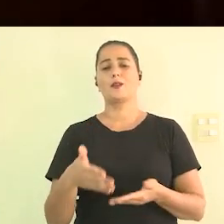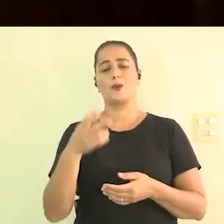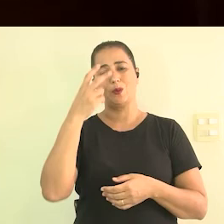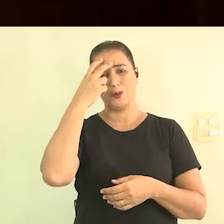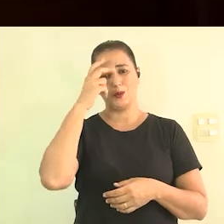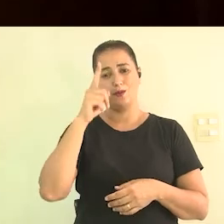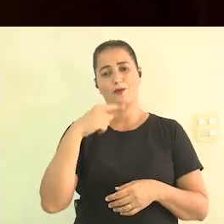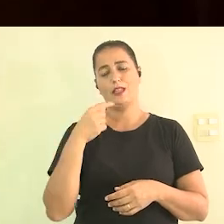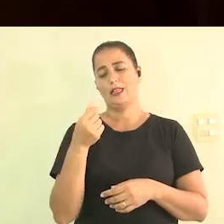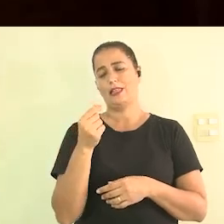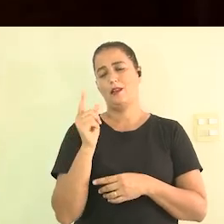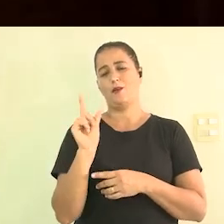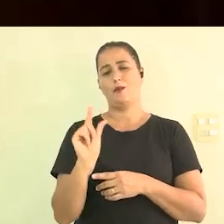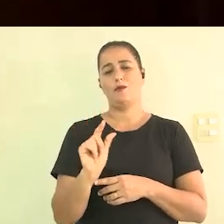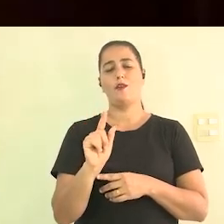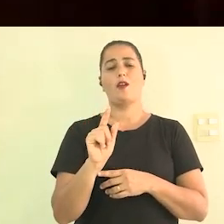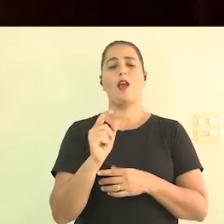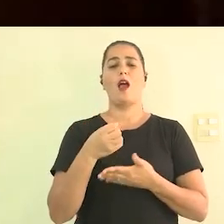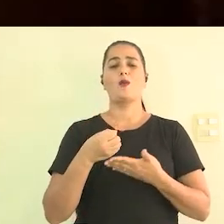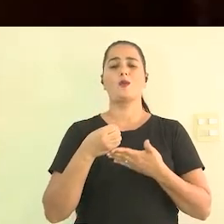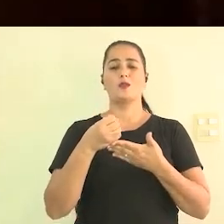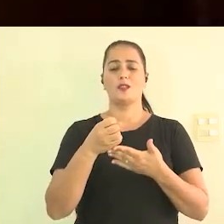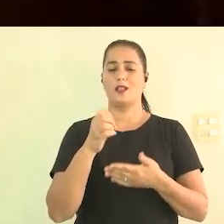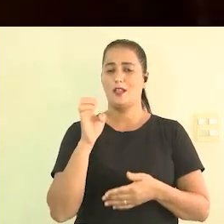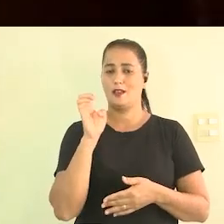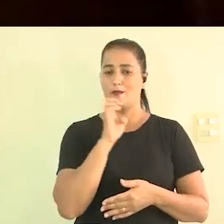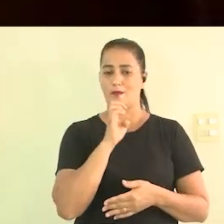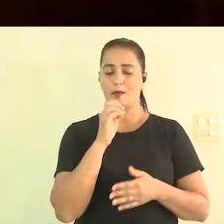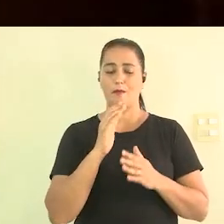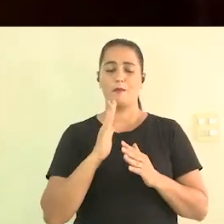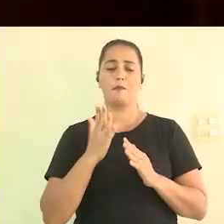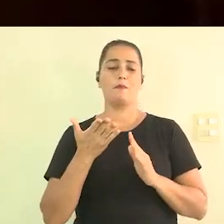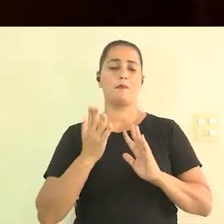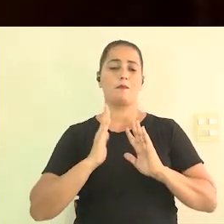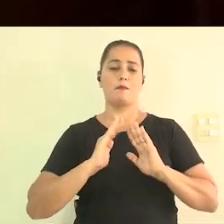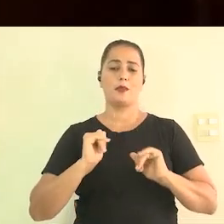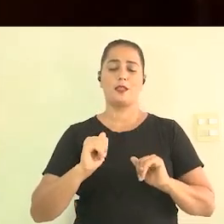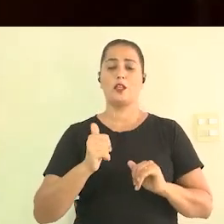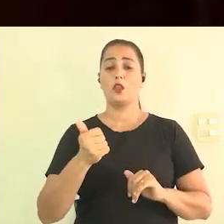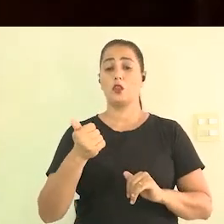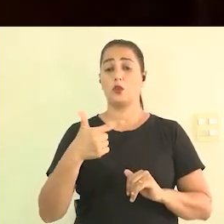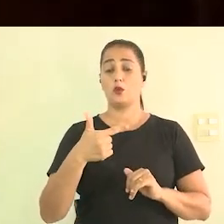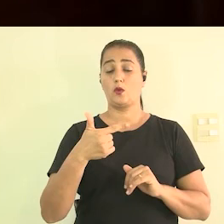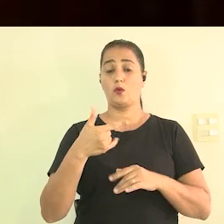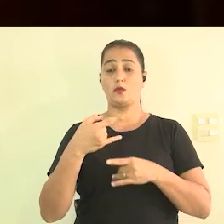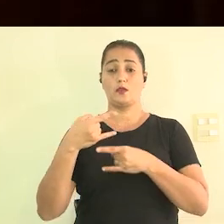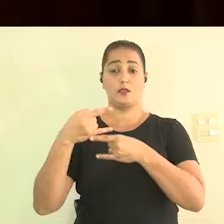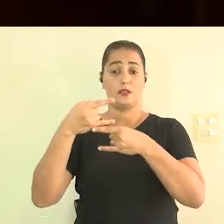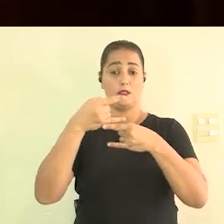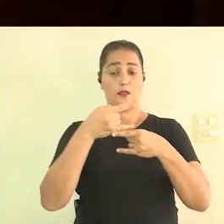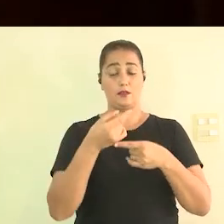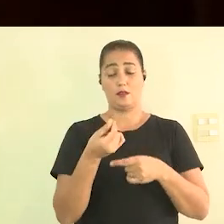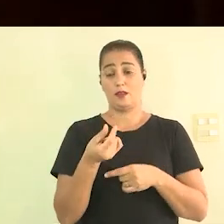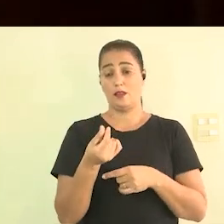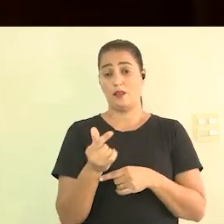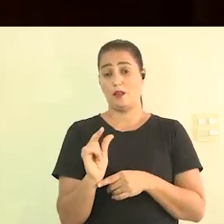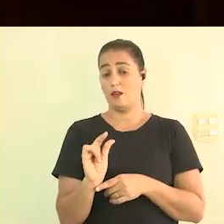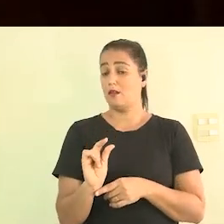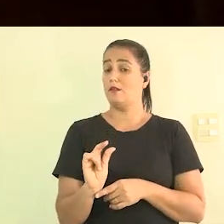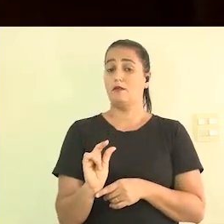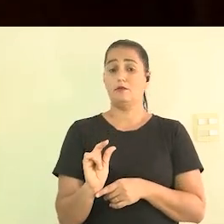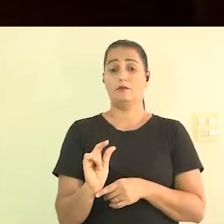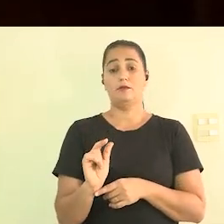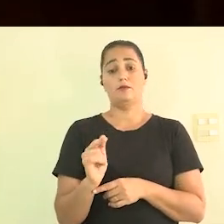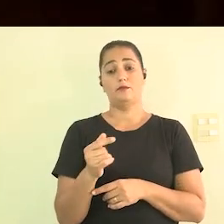pedindo para fazer 12 lives e tinha o valor e o valor dava 30 reais por hora para o